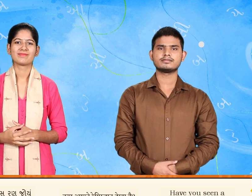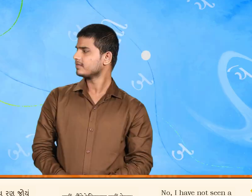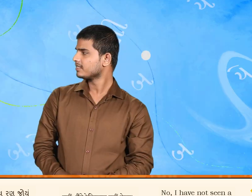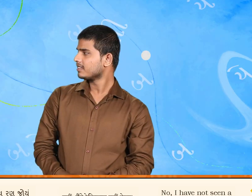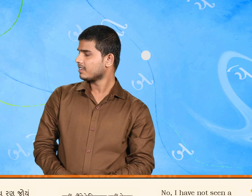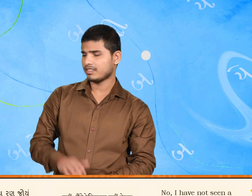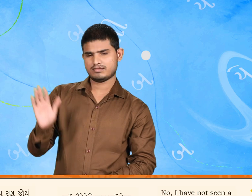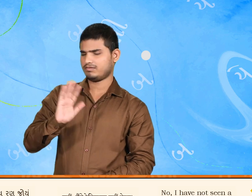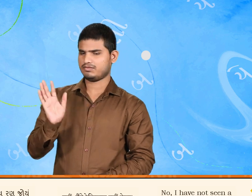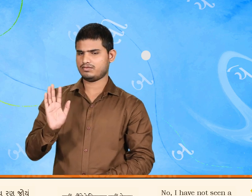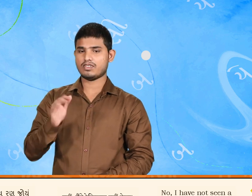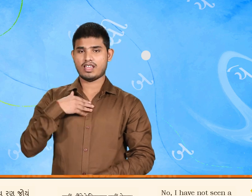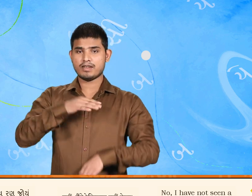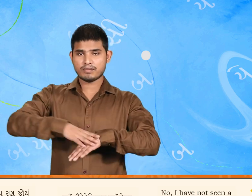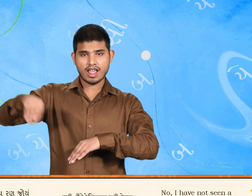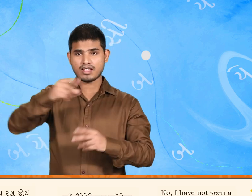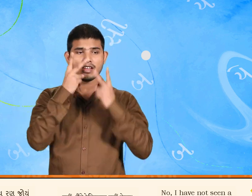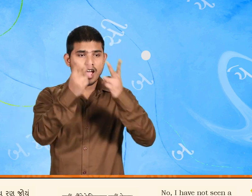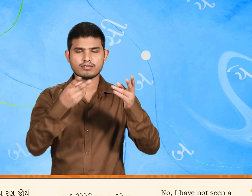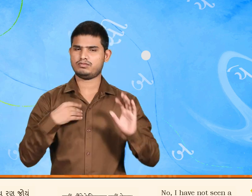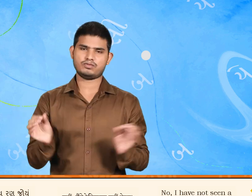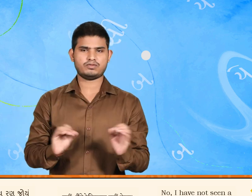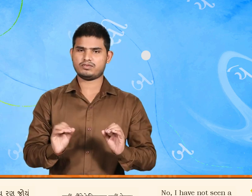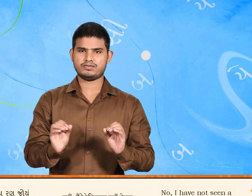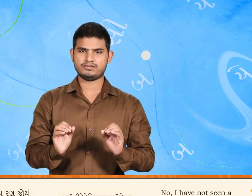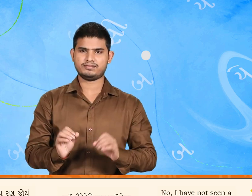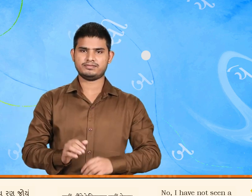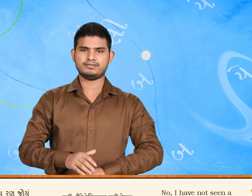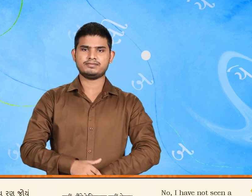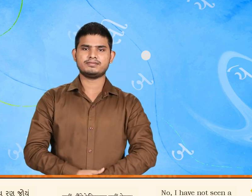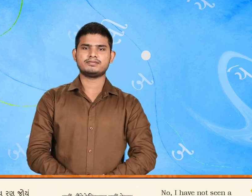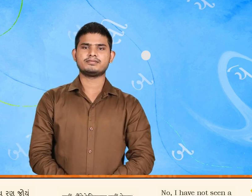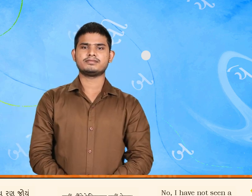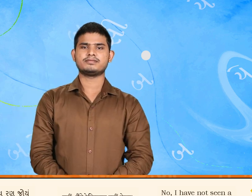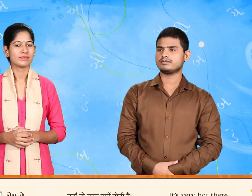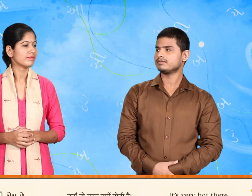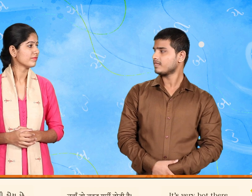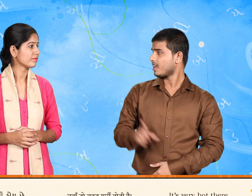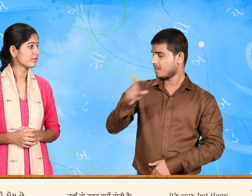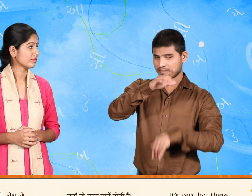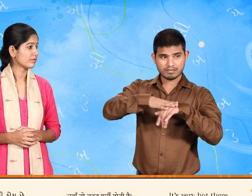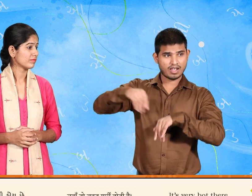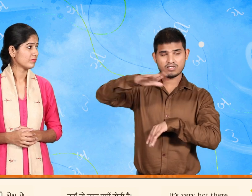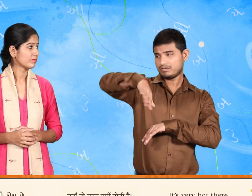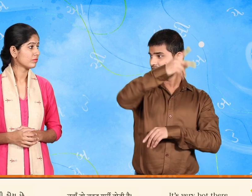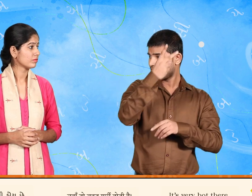ના મે ક્યારે રણ જોયું નથી ત્યા બહું ગરમી હોય છે